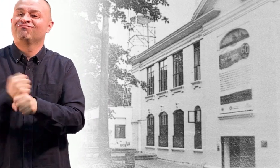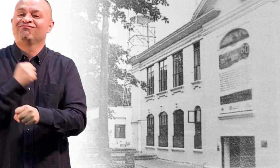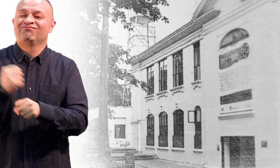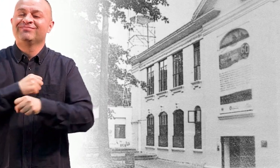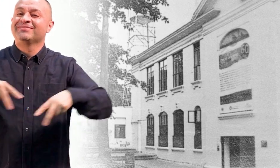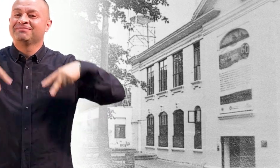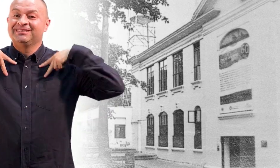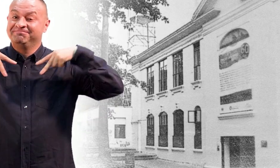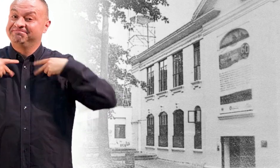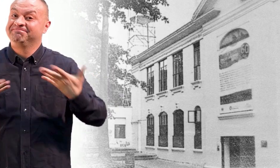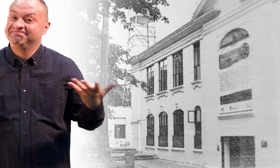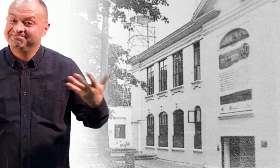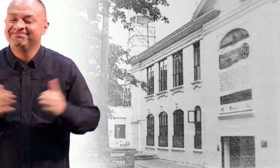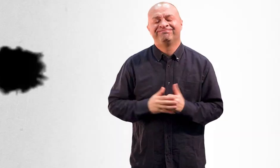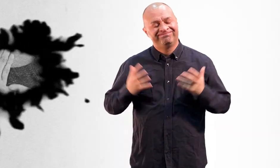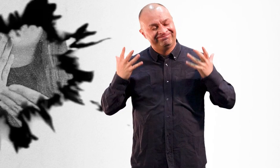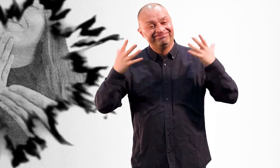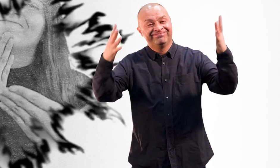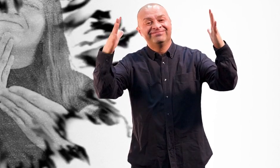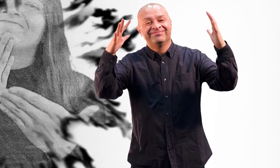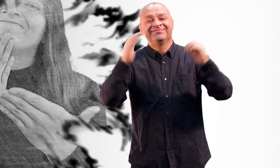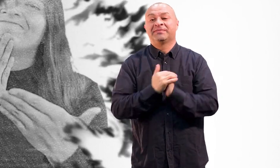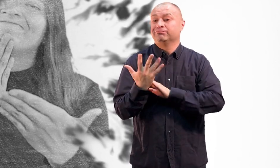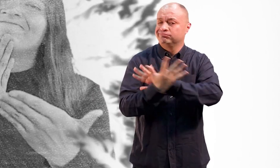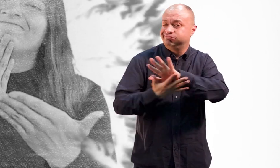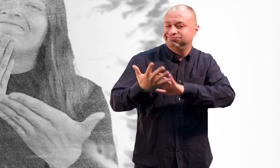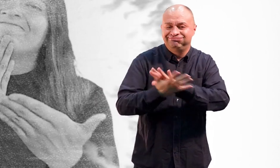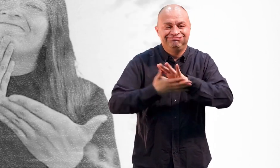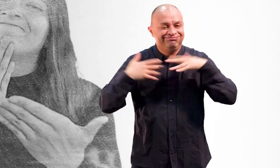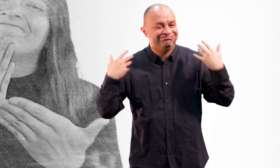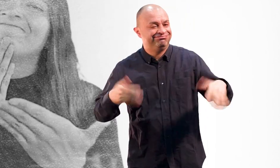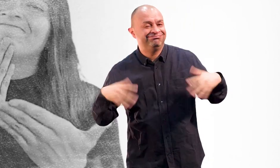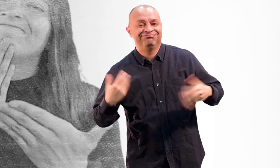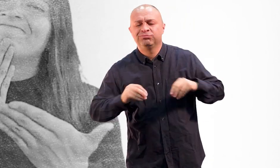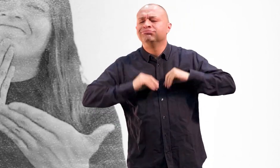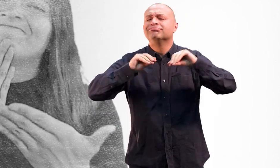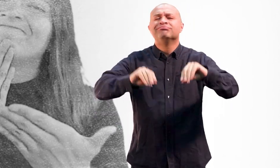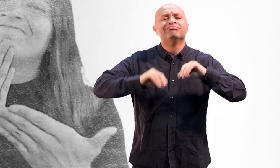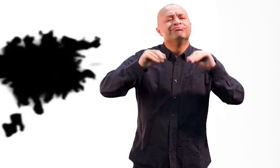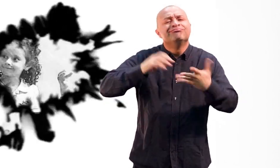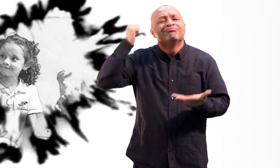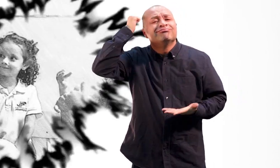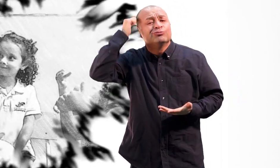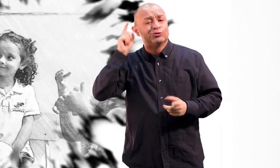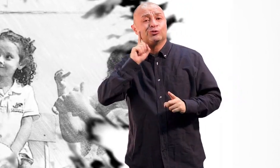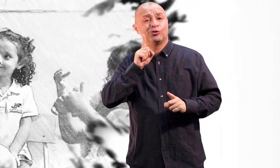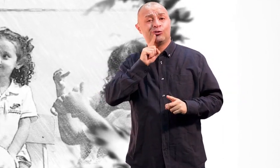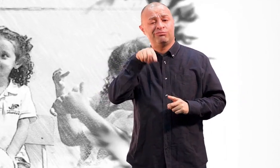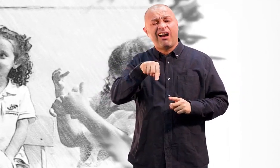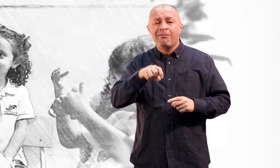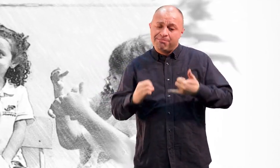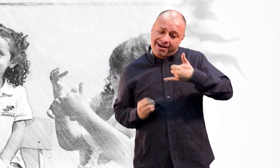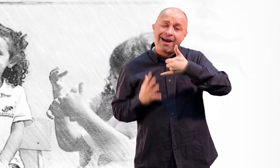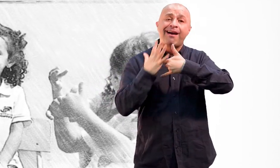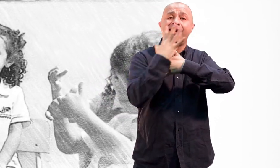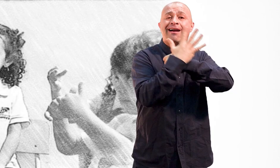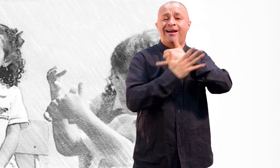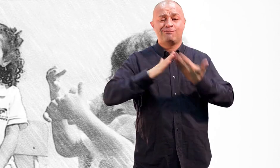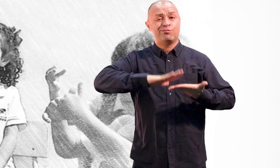legado de Charles Michael Lepe. Celebramos la lengua de señas colombiana. Y celebramos la formación de docentes sordos para una